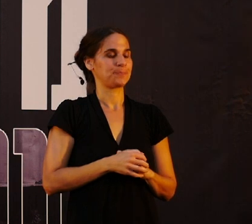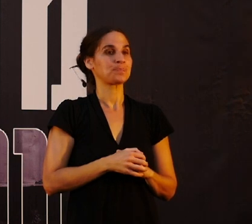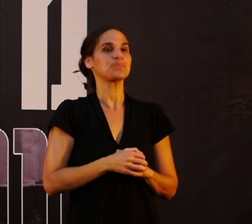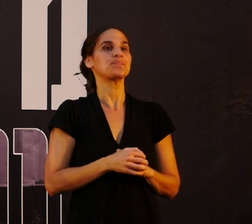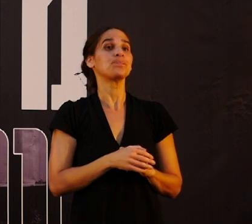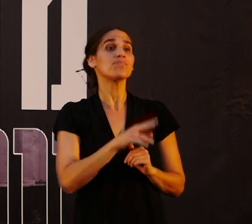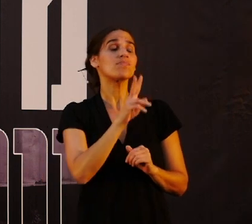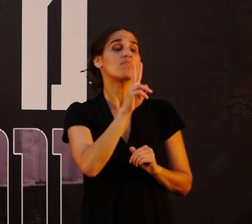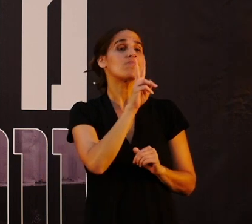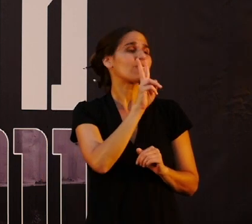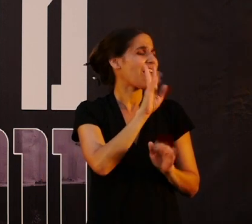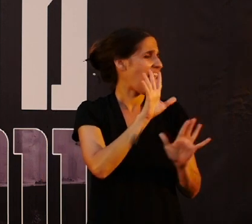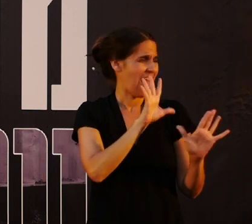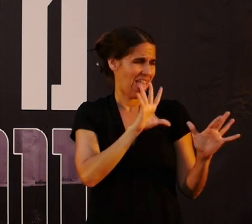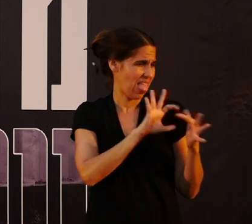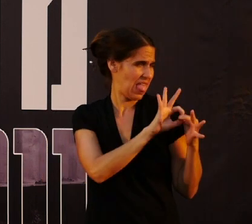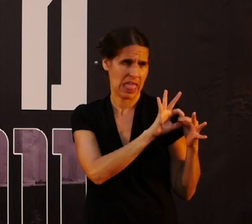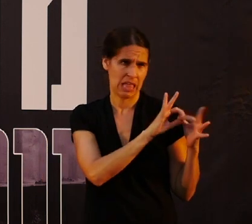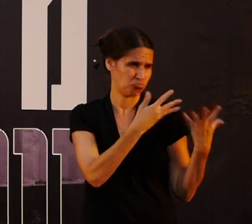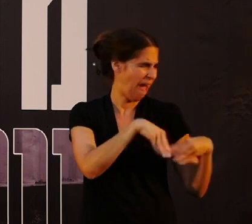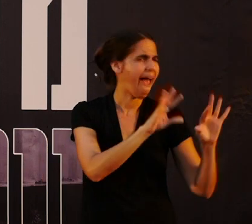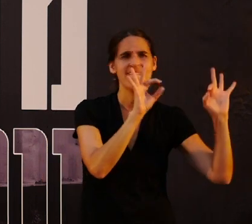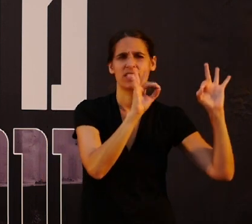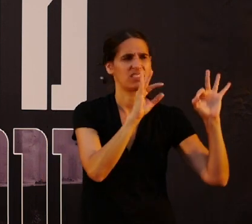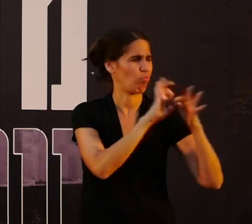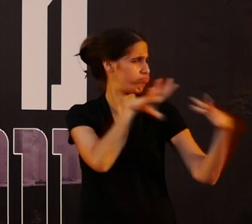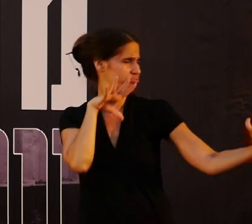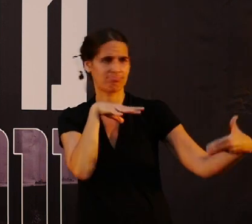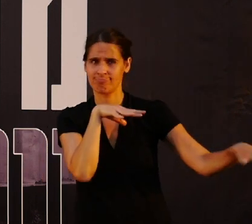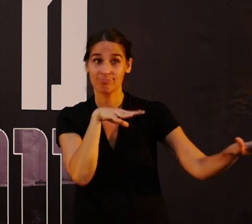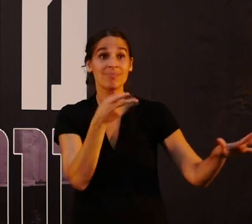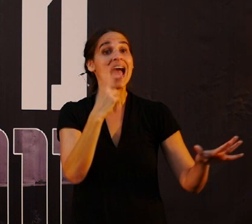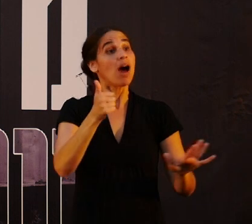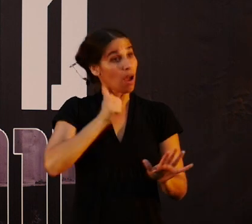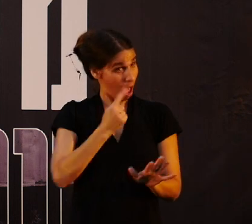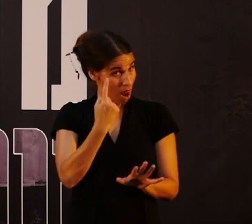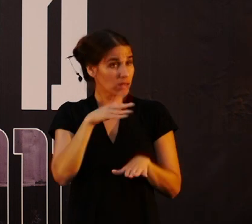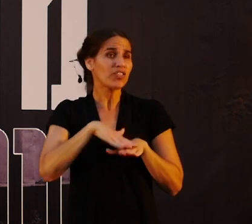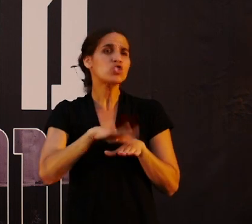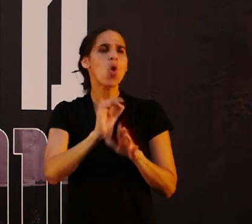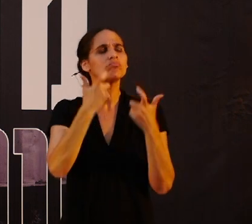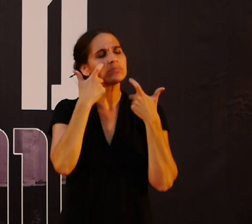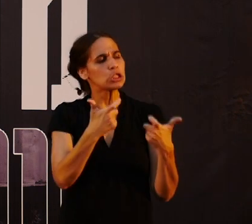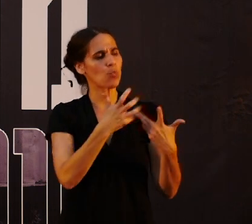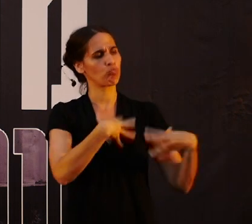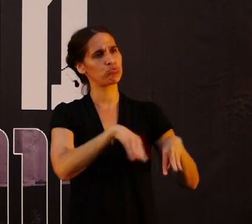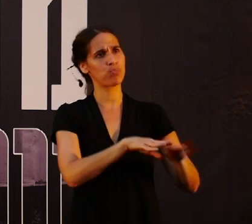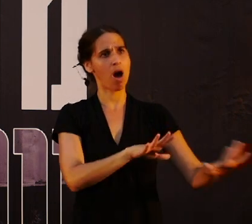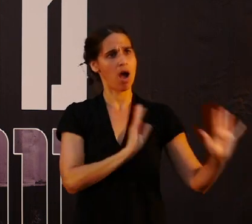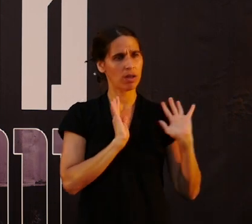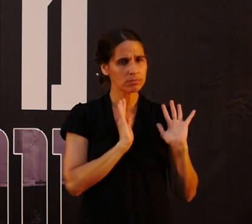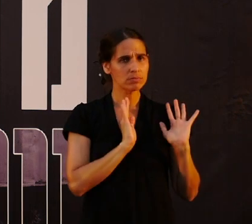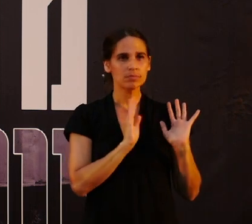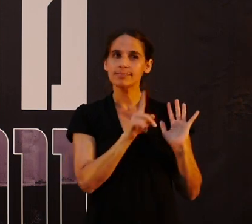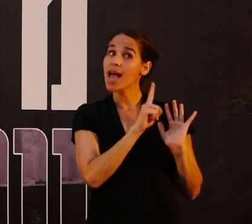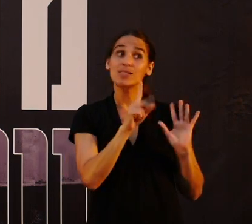יש אפס אינטראקציה עם המשפחה. היה חייל שזה התפקיד שלו, לשמור על המשפחה. היה